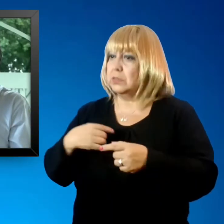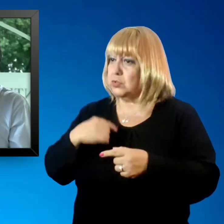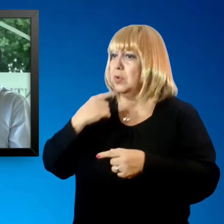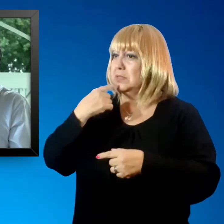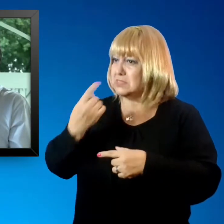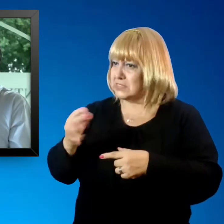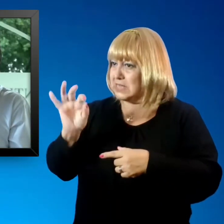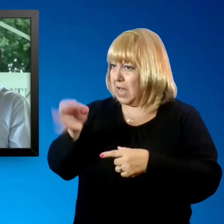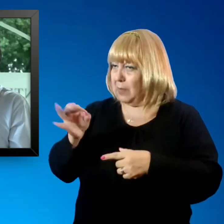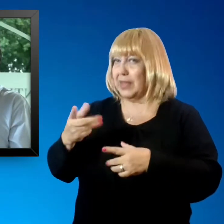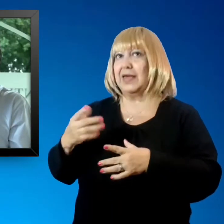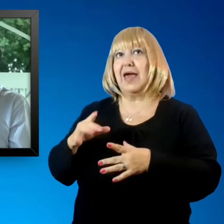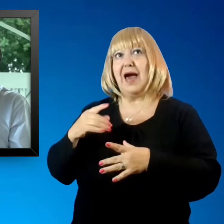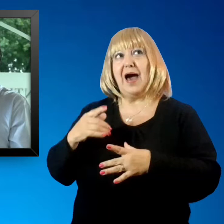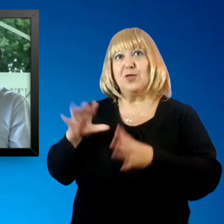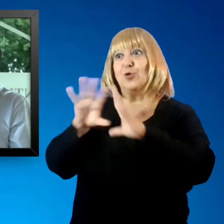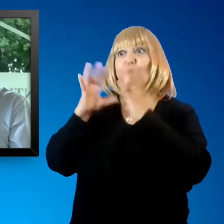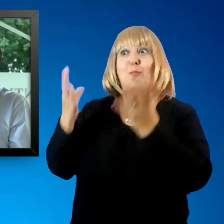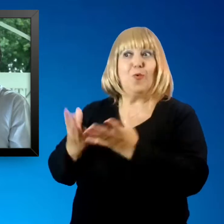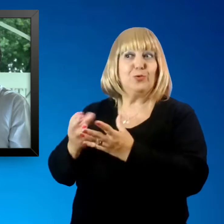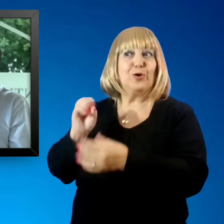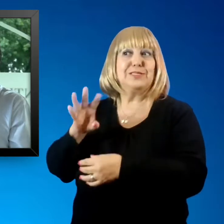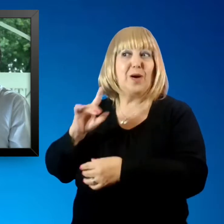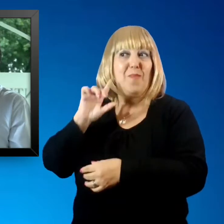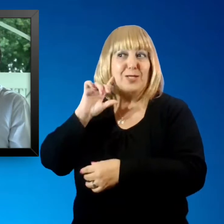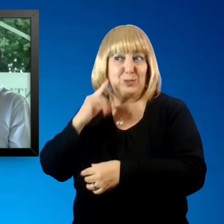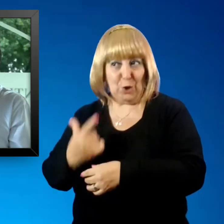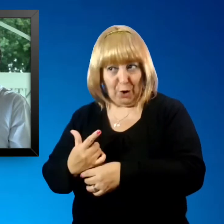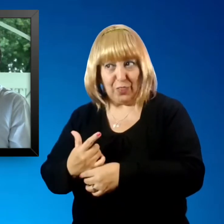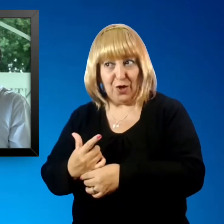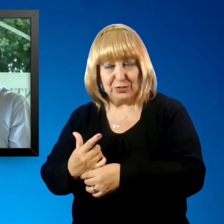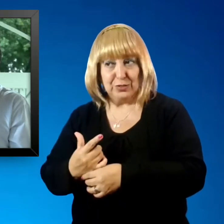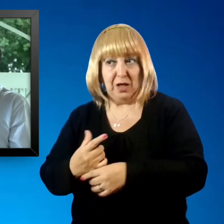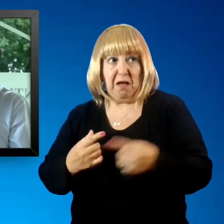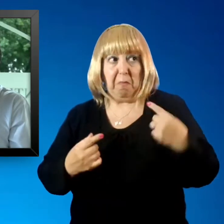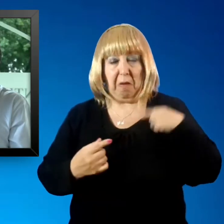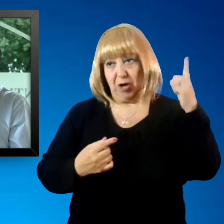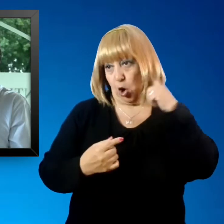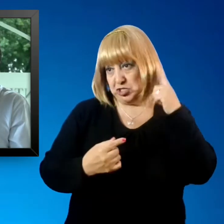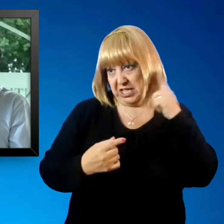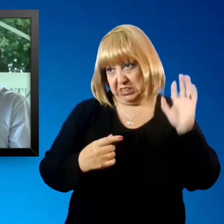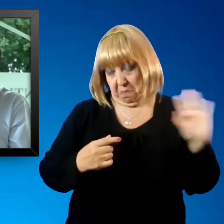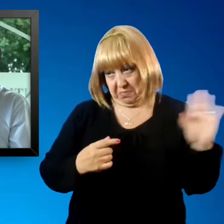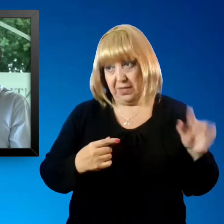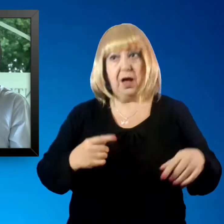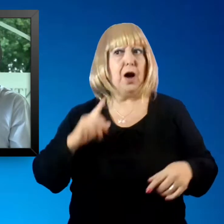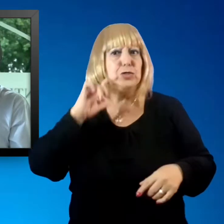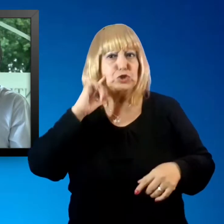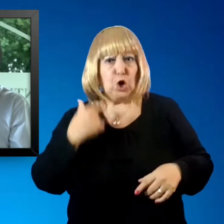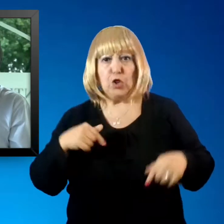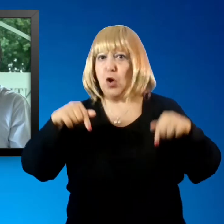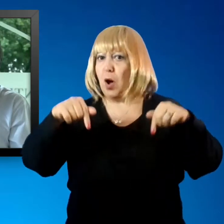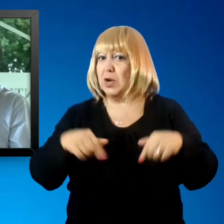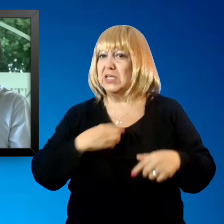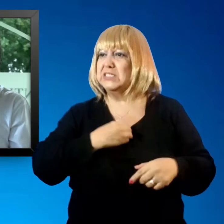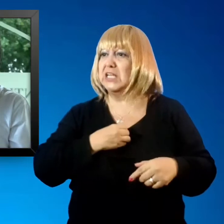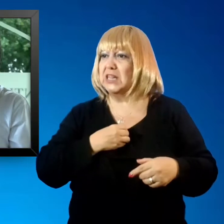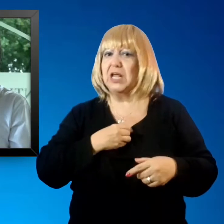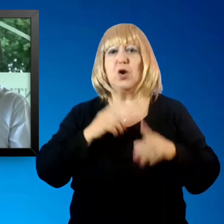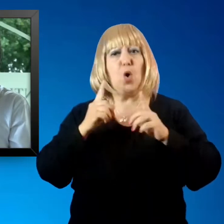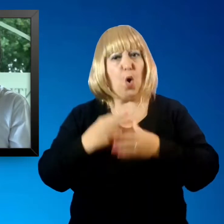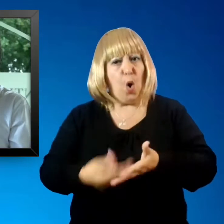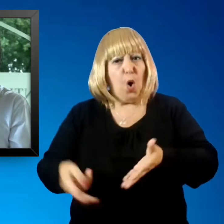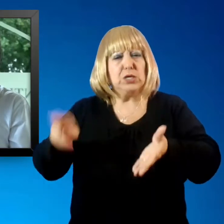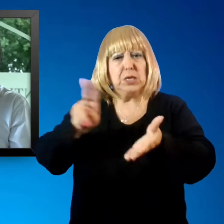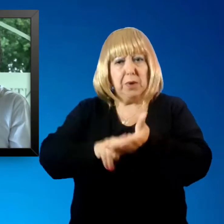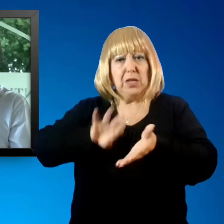personas sordas, que es un mundo muy desconocido para quienes somos oyentes, en todo sentido. Y que ahora se los vuelve a excluir porque,